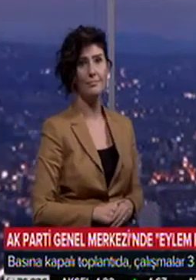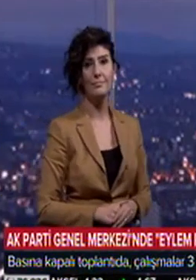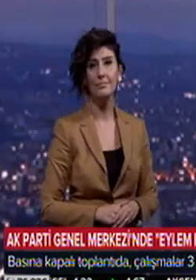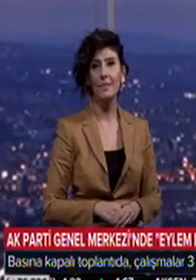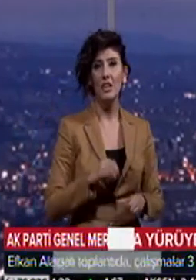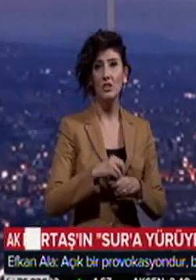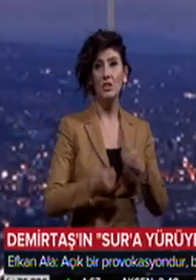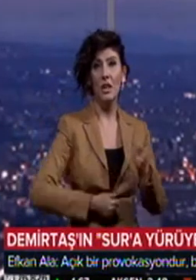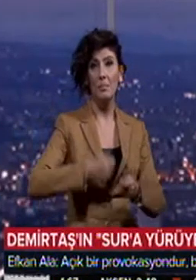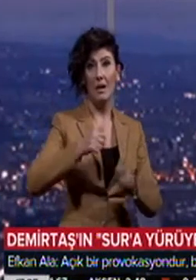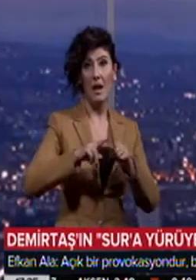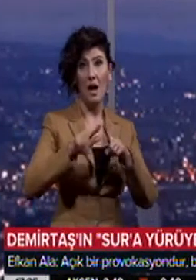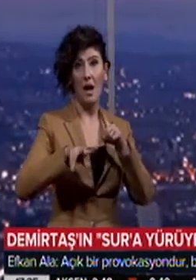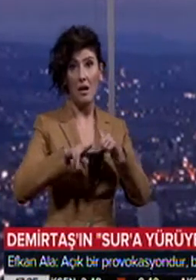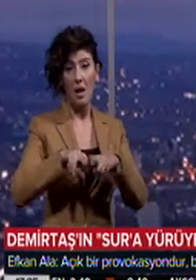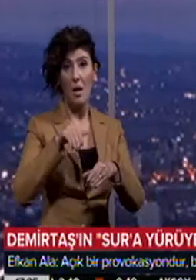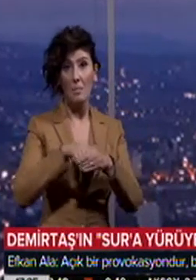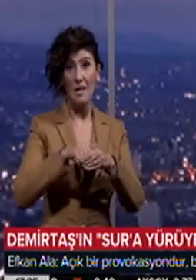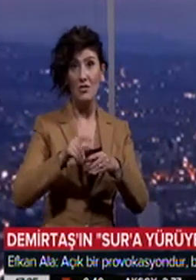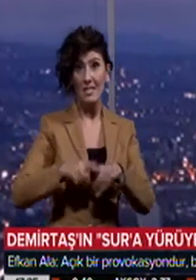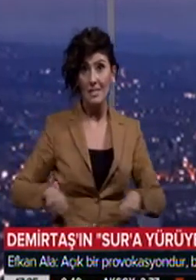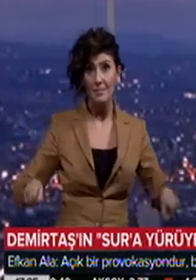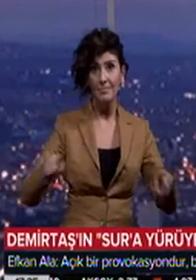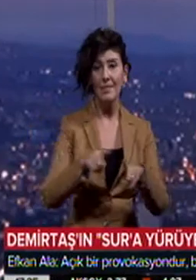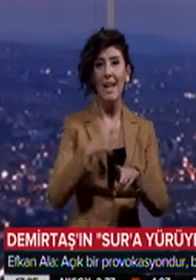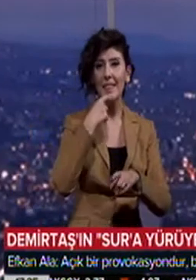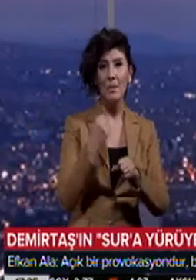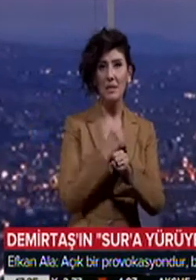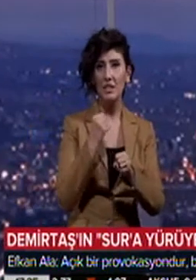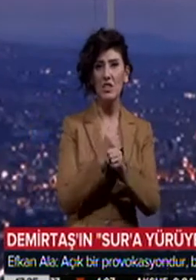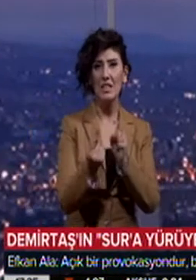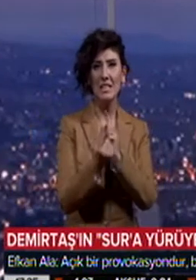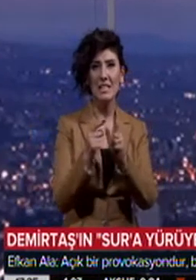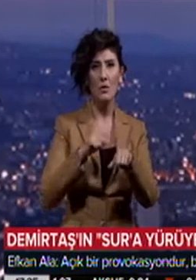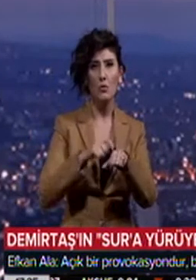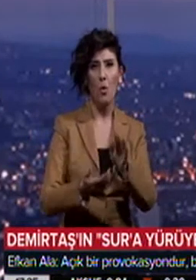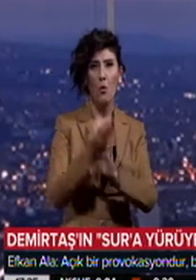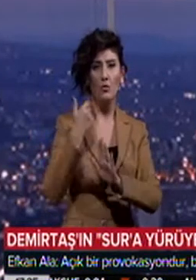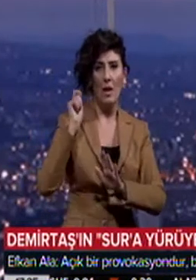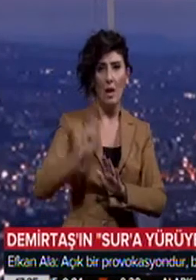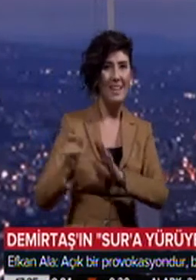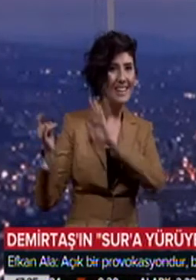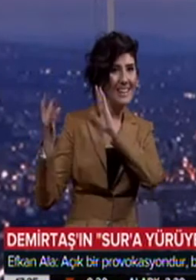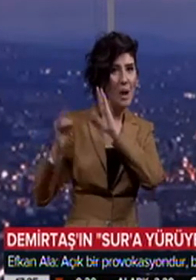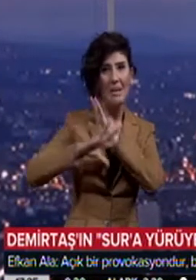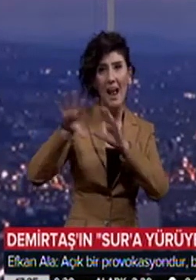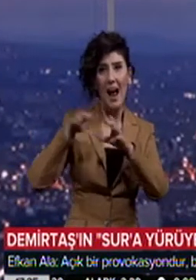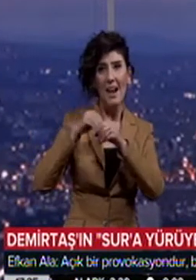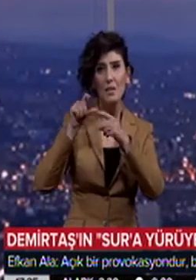İçişleri Bakanı Efkan Ala'ya, meclis kulisinde Selahattin Demirtaş'ın kısa süre önce yaptığı Diyarbakır'daki herkes